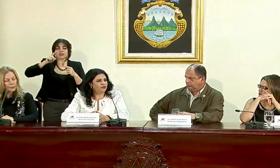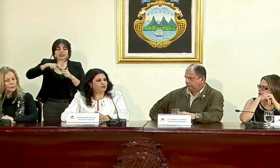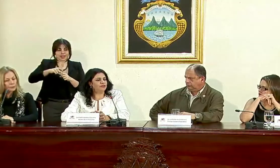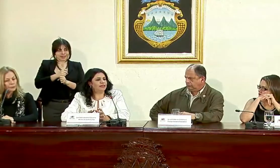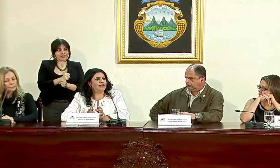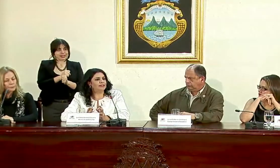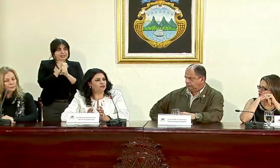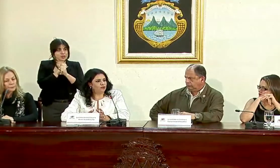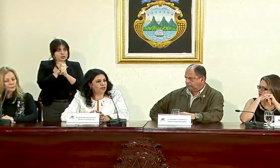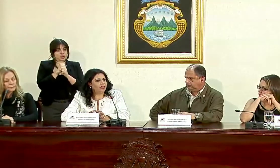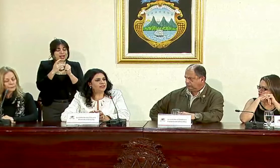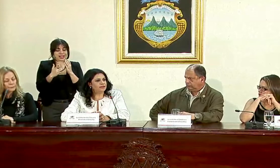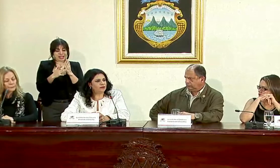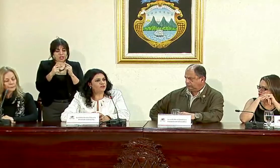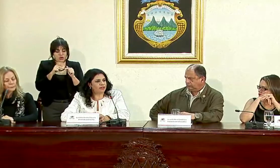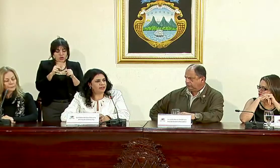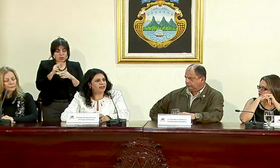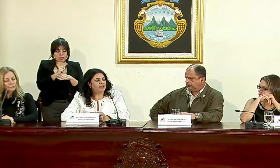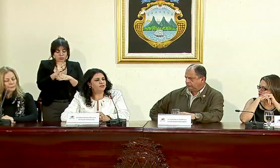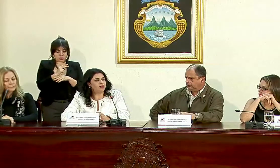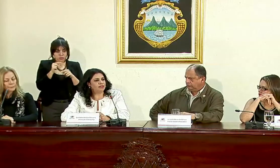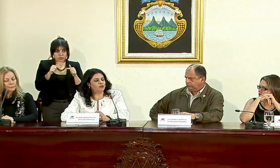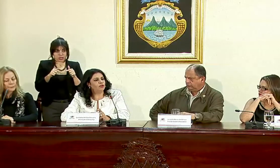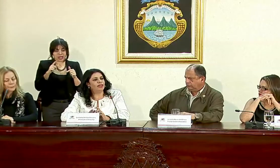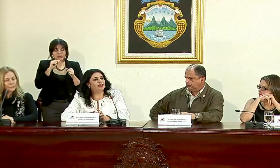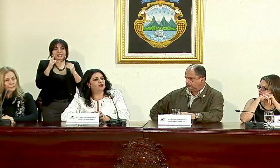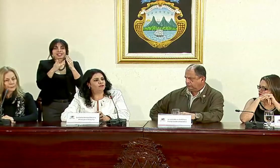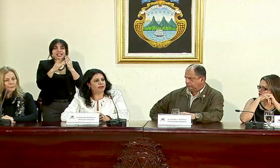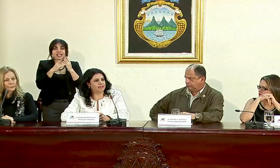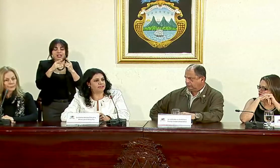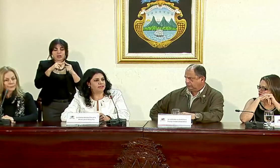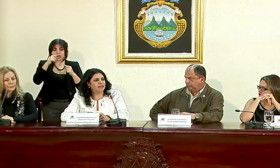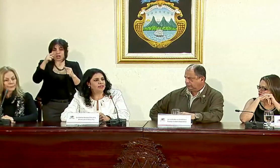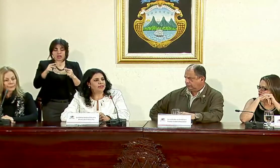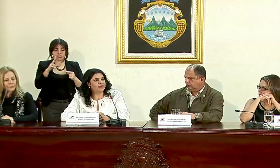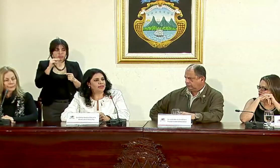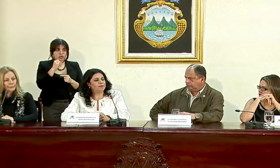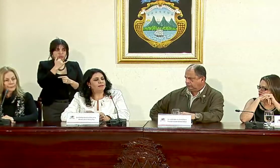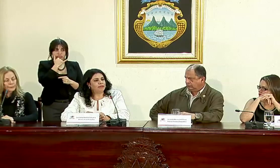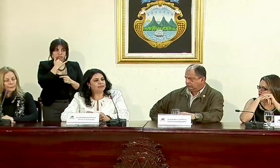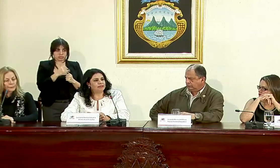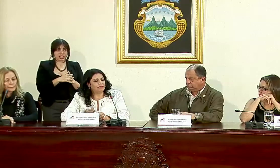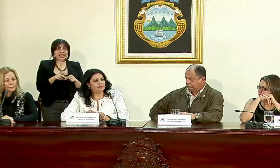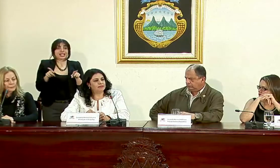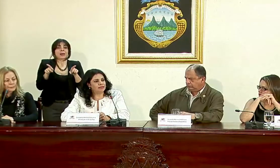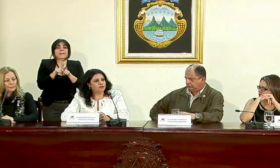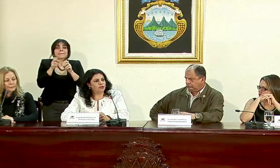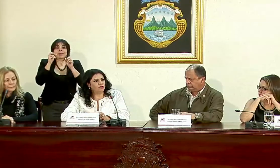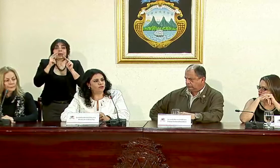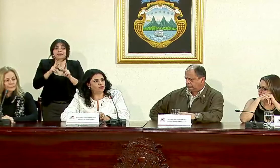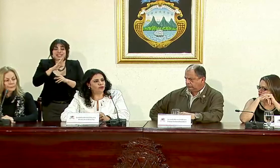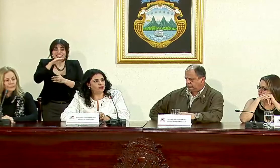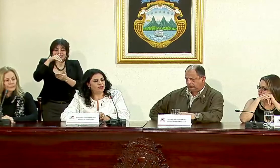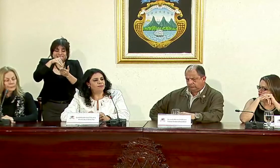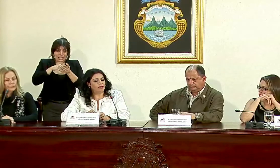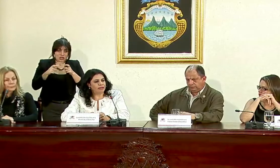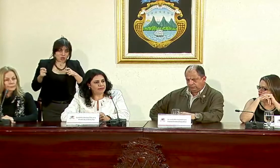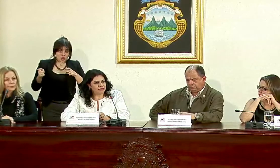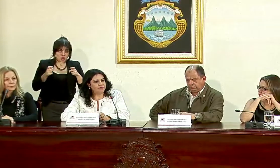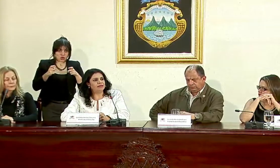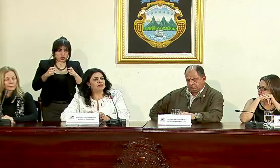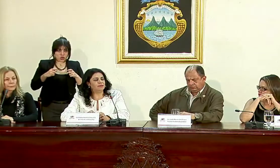asegurarnos de que la tecnología que se va a usar es una tecnología que no falle y que permita que desde el centro de control